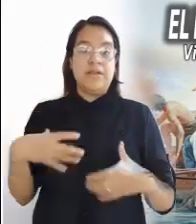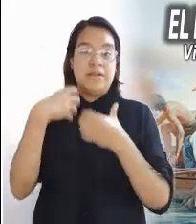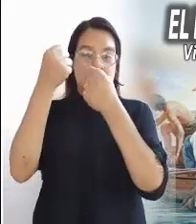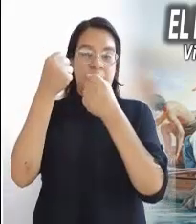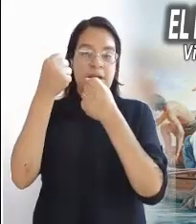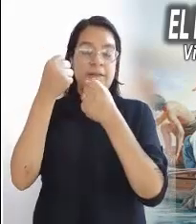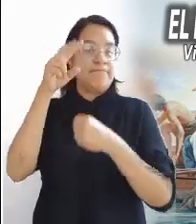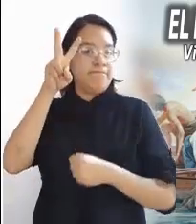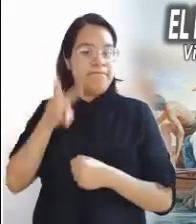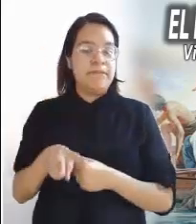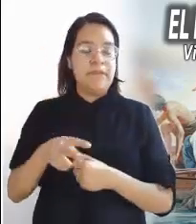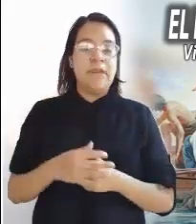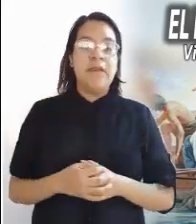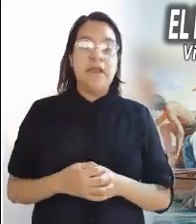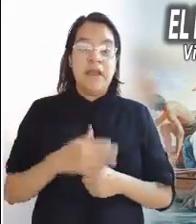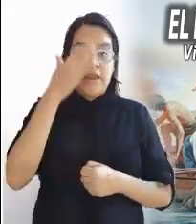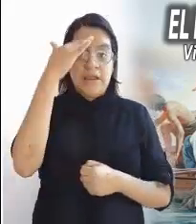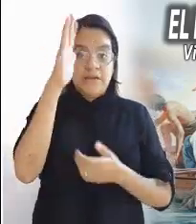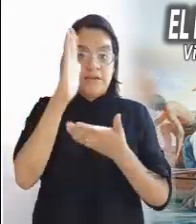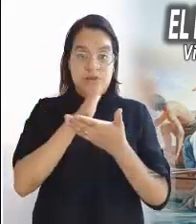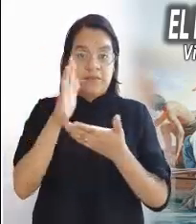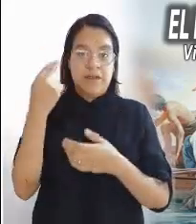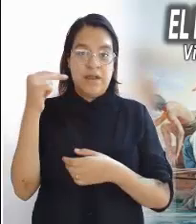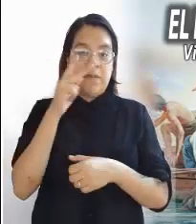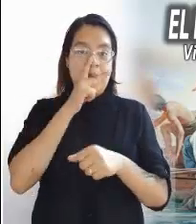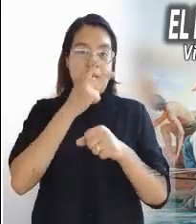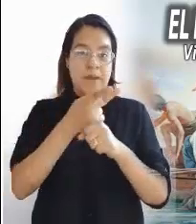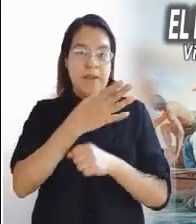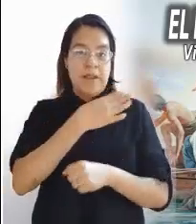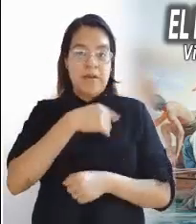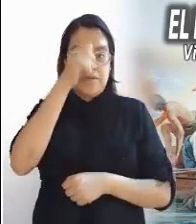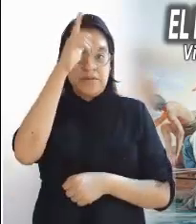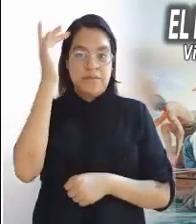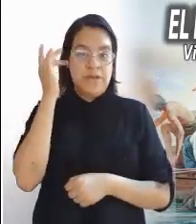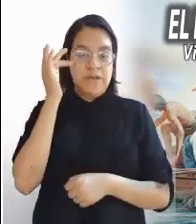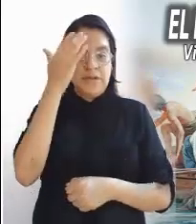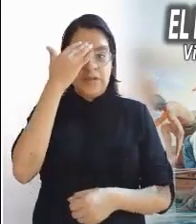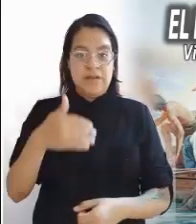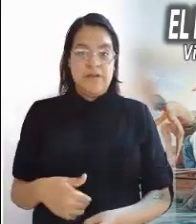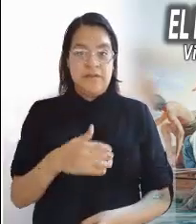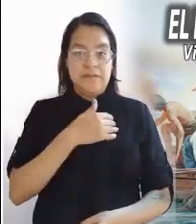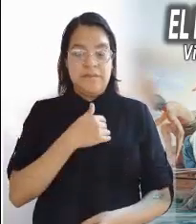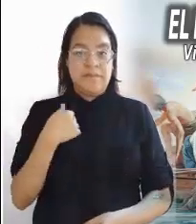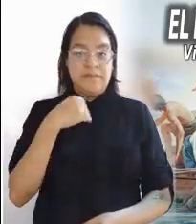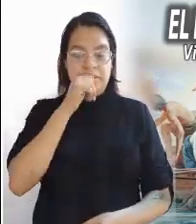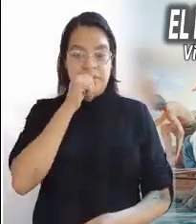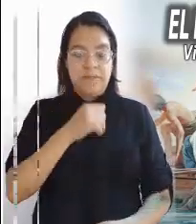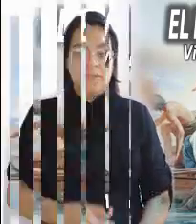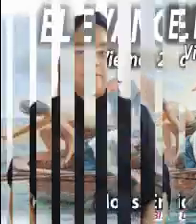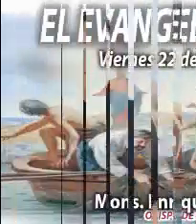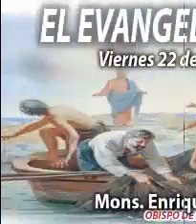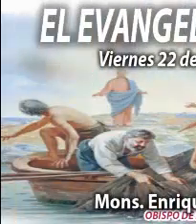integral y plena. El Señor te bendiga en nombre del Padre, y del Hijo, y del Espíritu Santo.